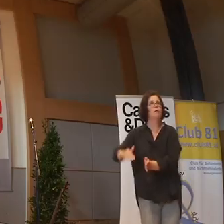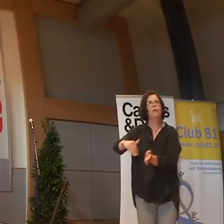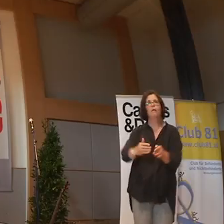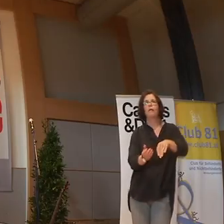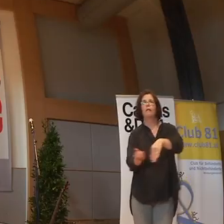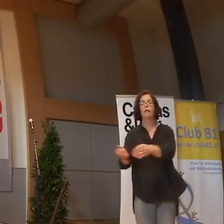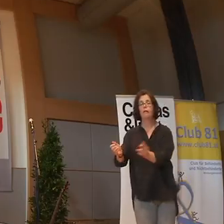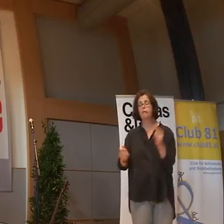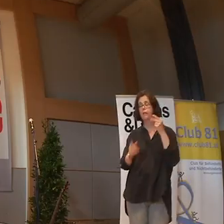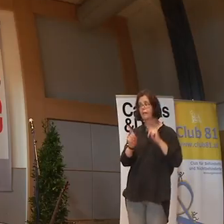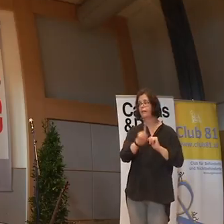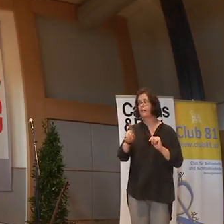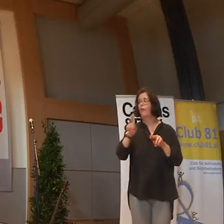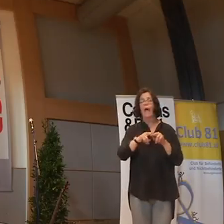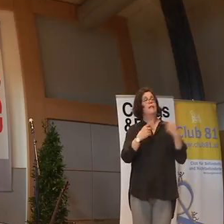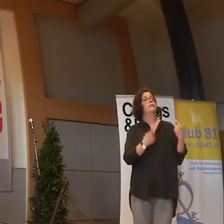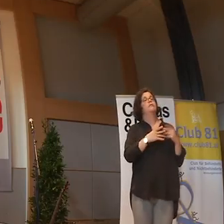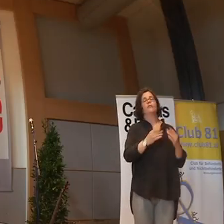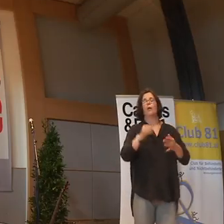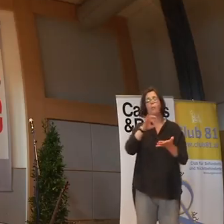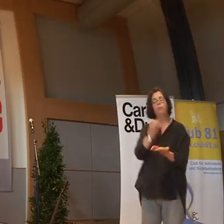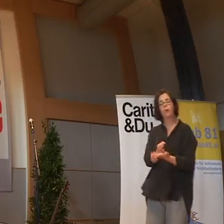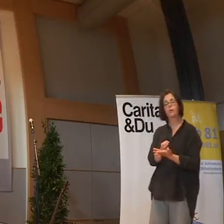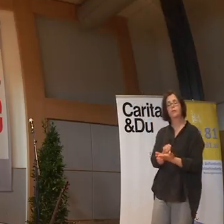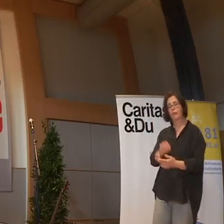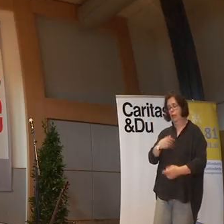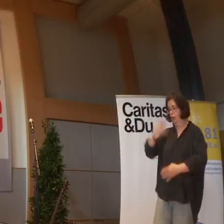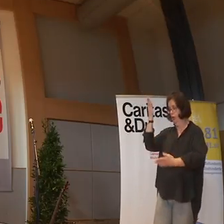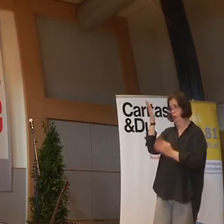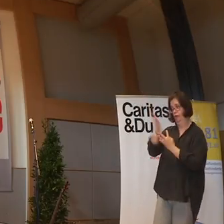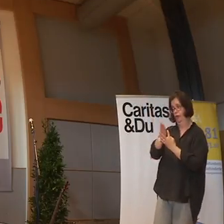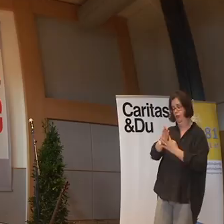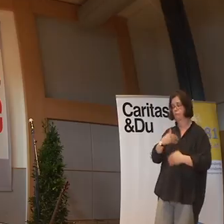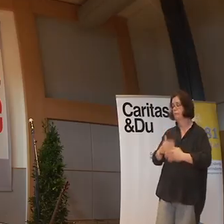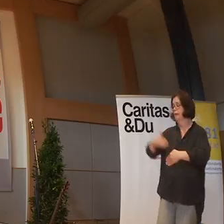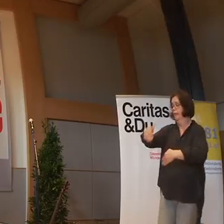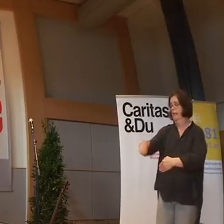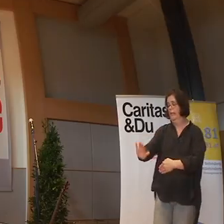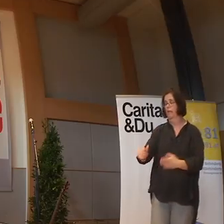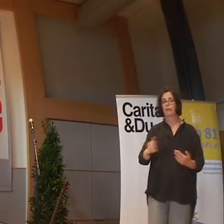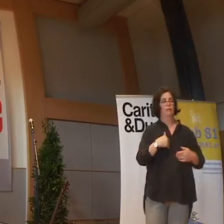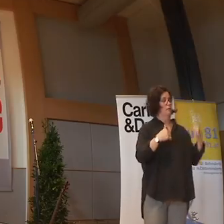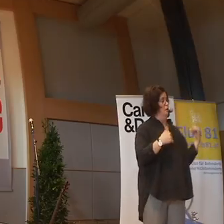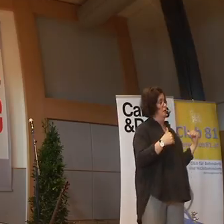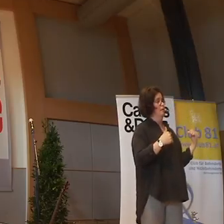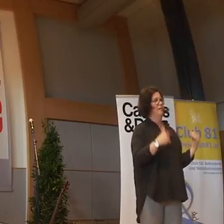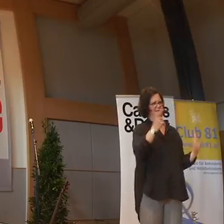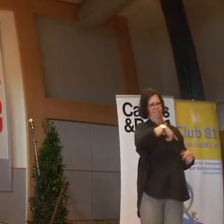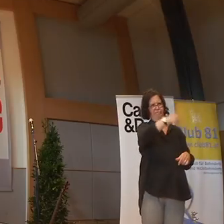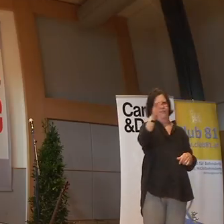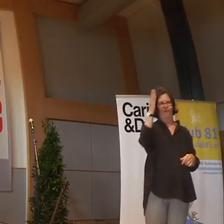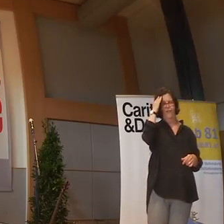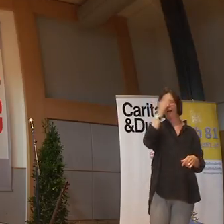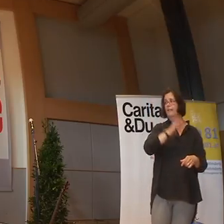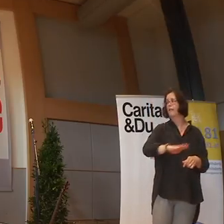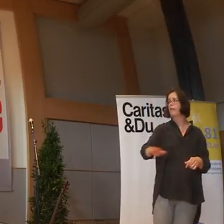damit es mich nicht sieht, und sich selbst positionieren sie zwischen mich und dem Kind. Und ich meine, Sie haben wahrscheinlich alle Kinder,